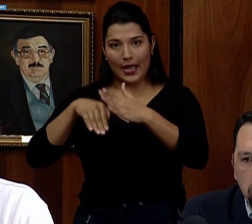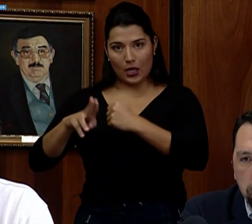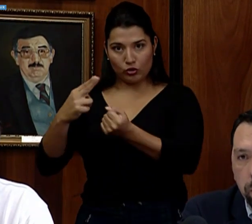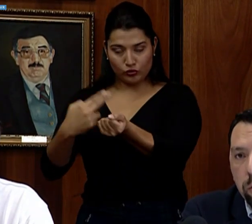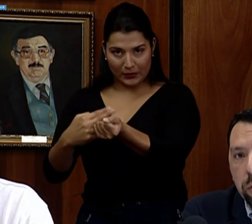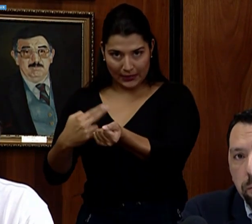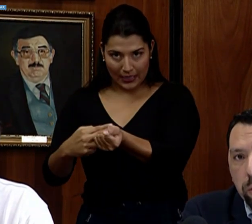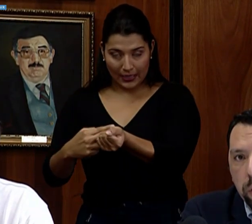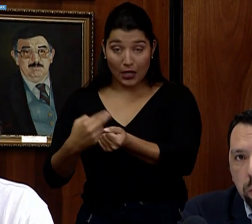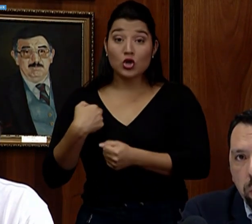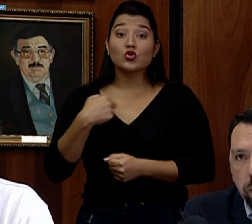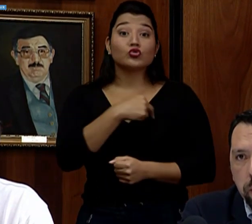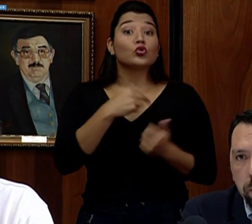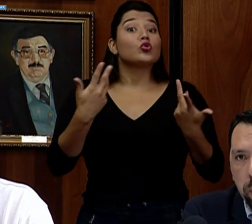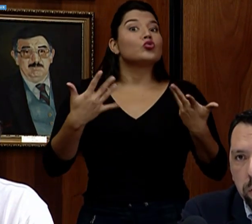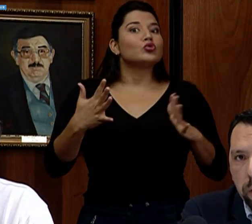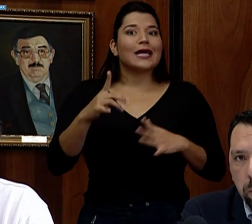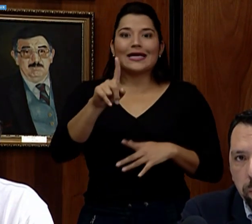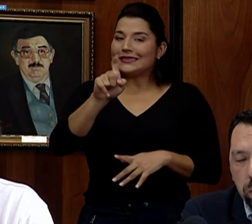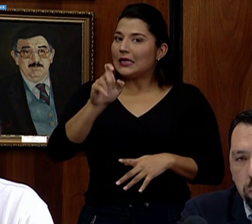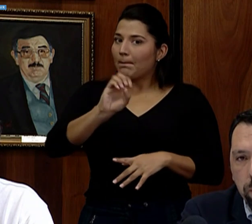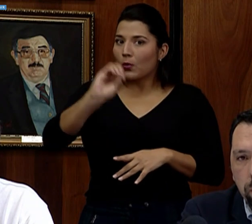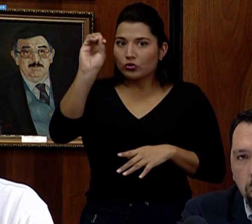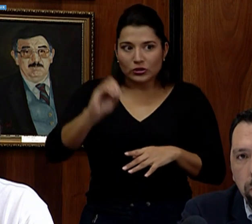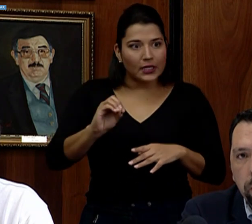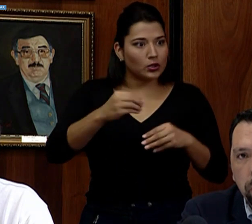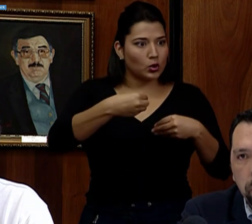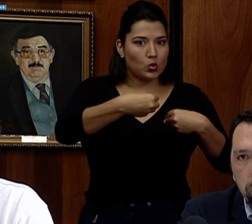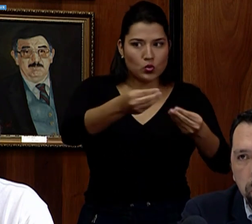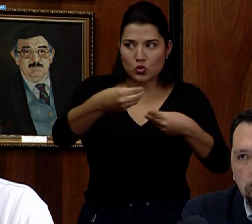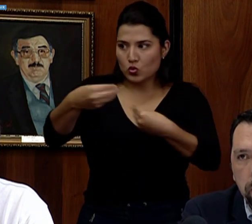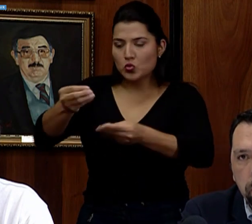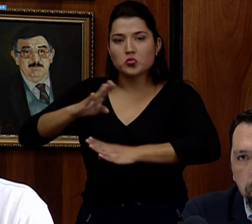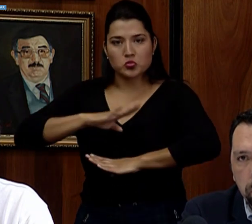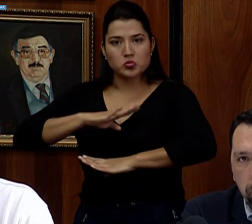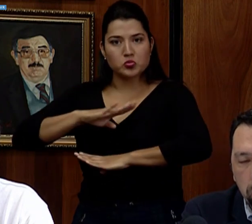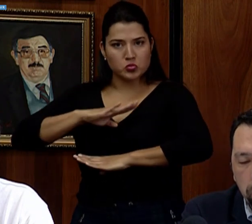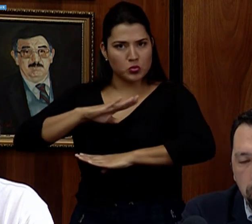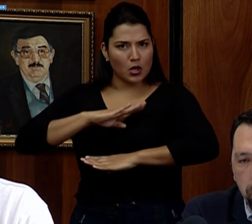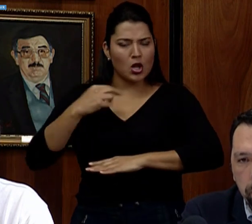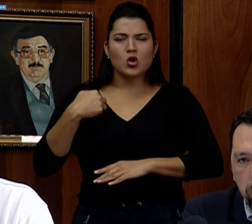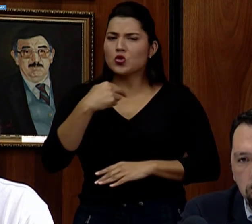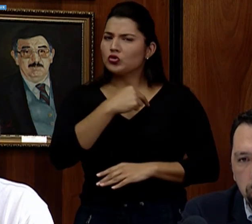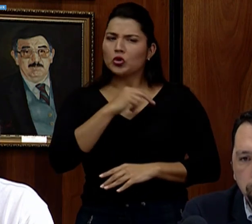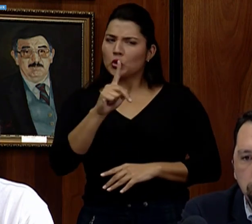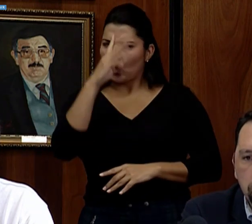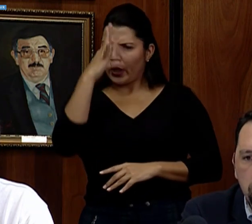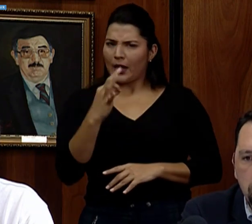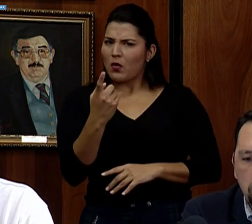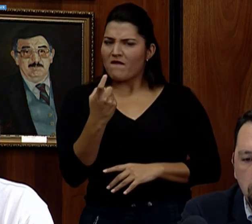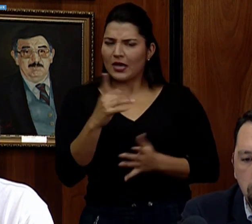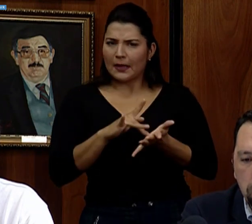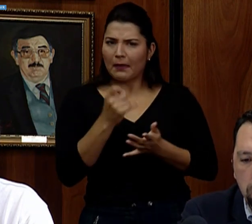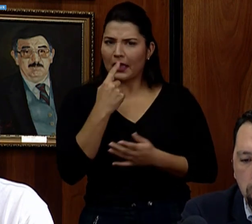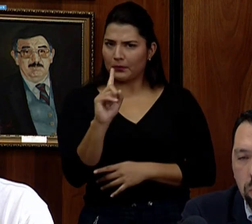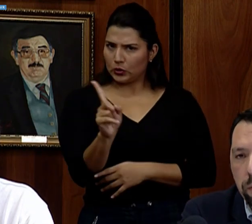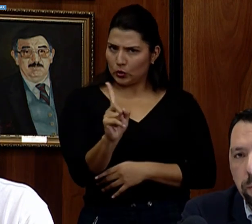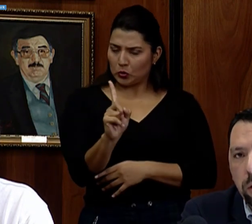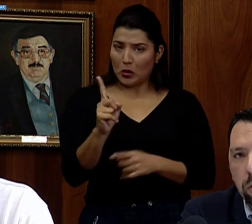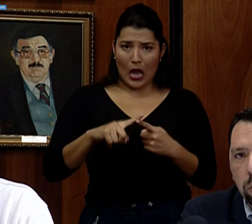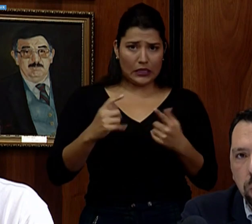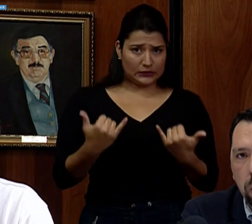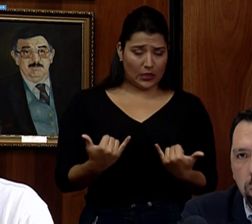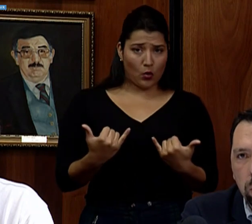Estamos a un 100% de abastecimiento hasta el momento. No preveemos que haya desabastecimiento de medicamentos. Esto